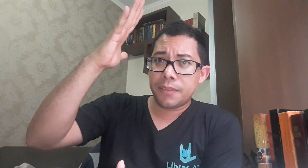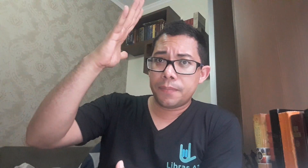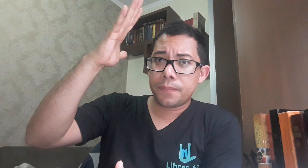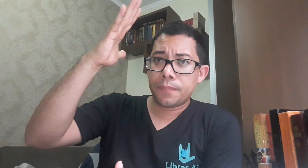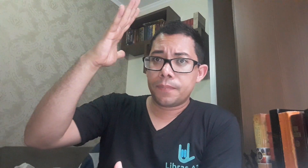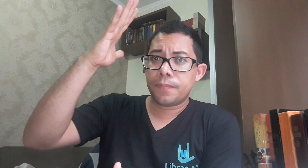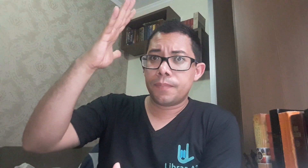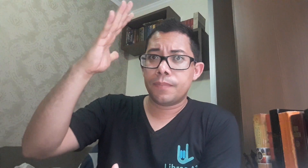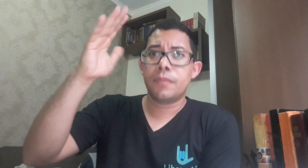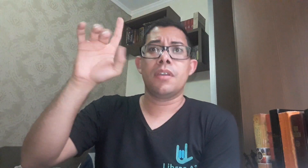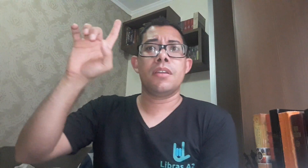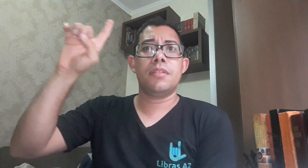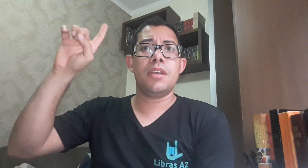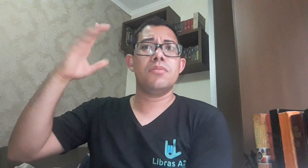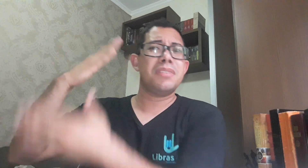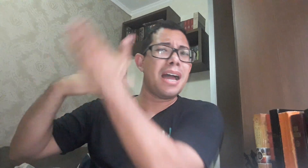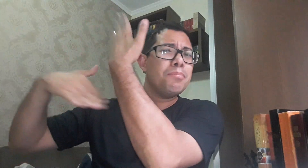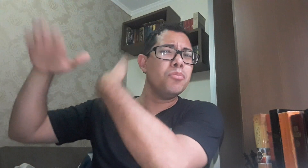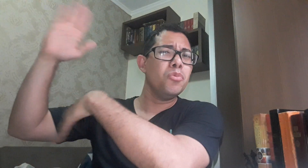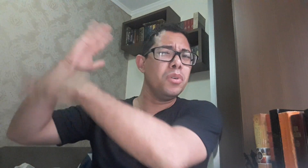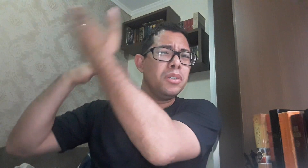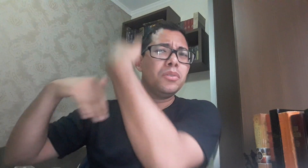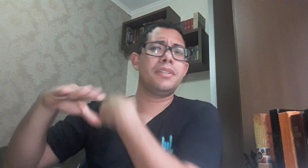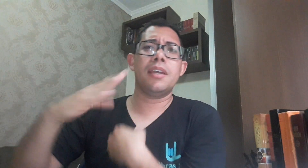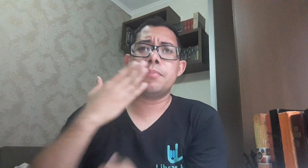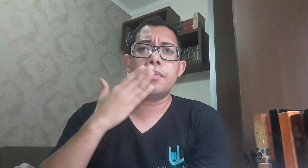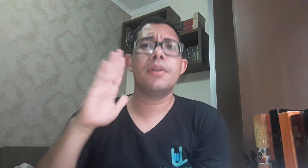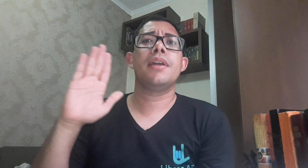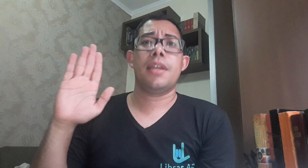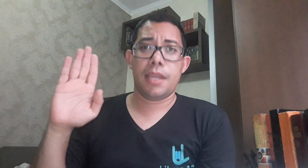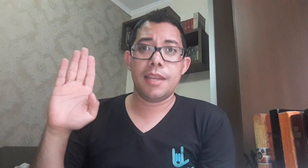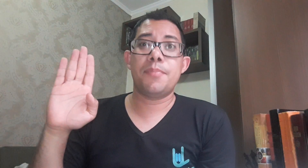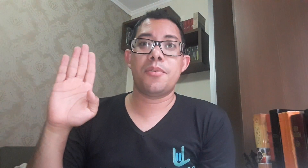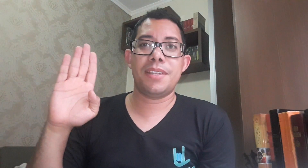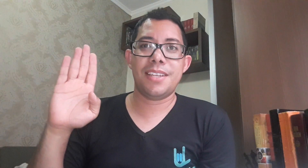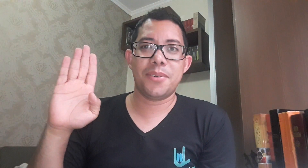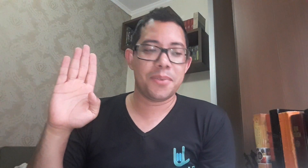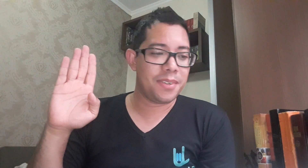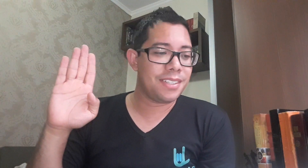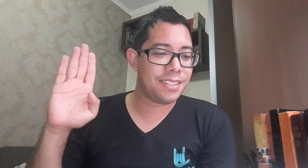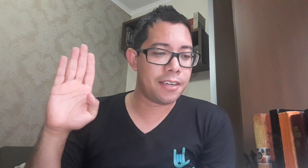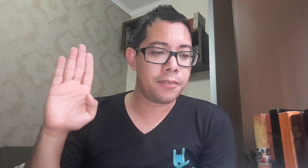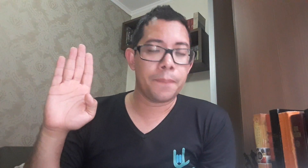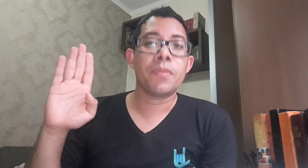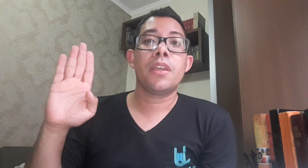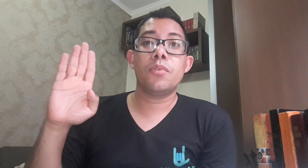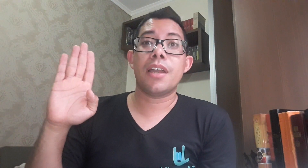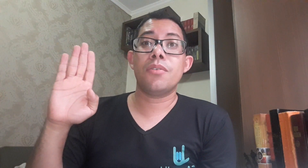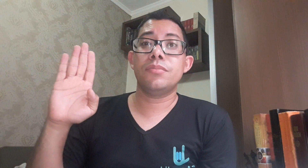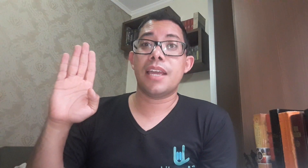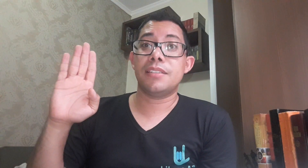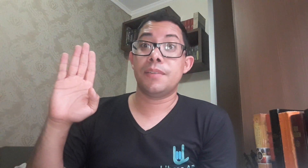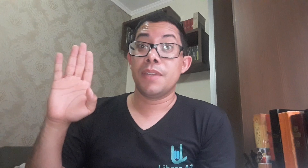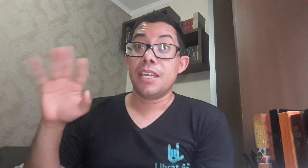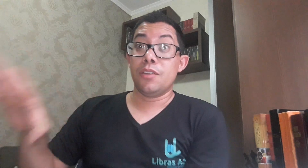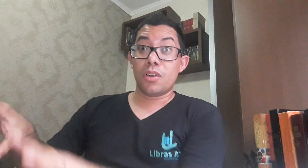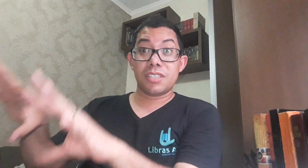Deus há muito tempo prometeu. Certo? E o que acontece? E nós